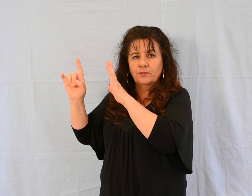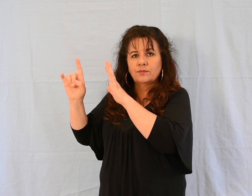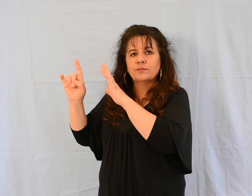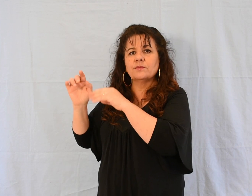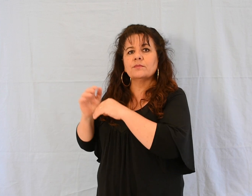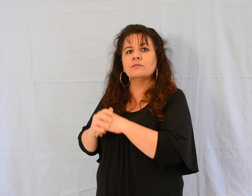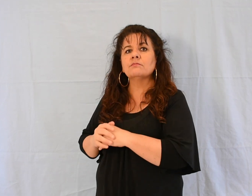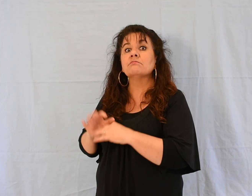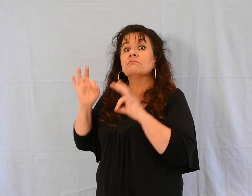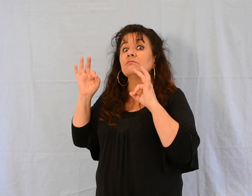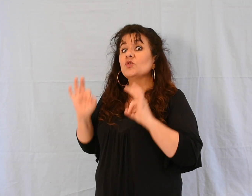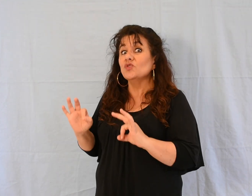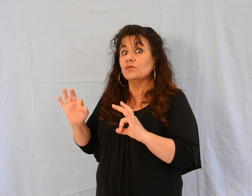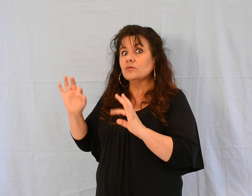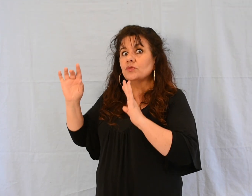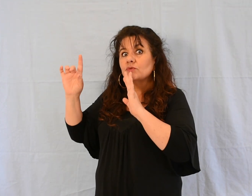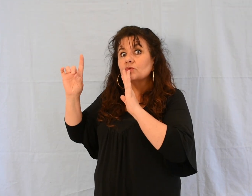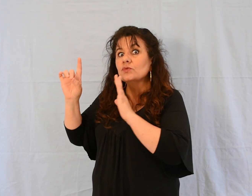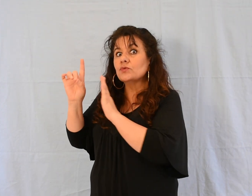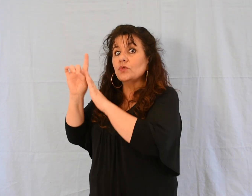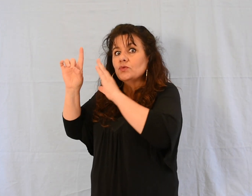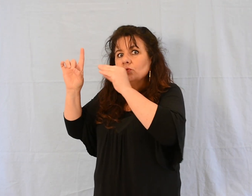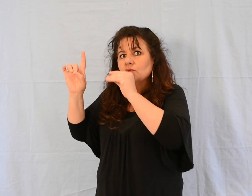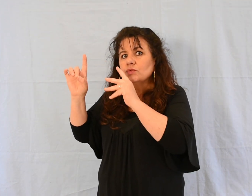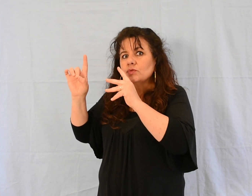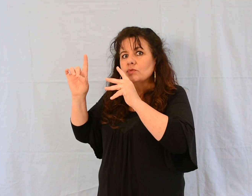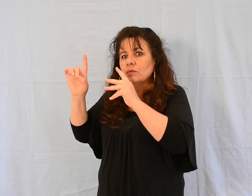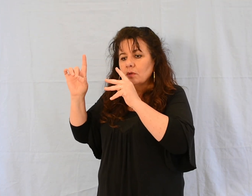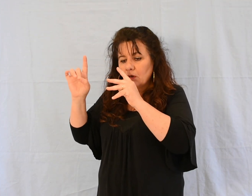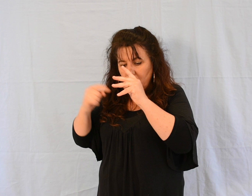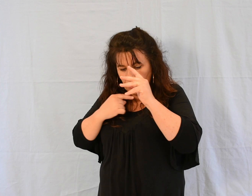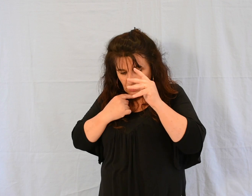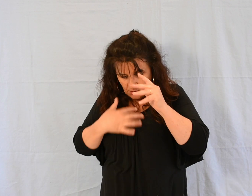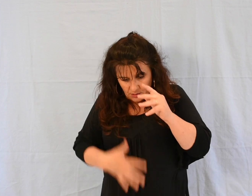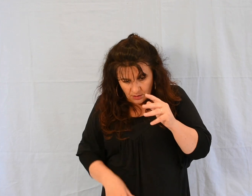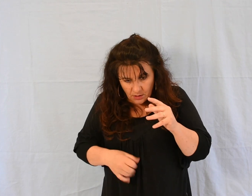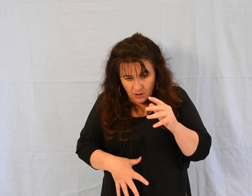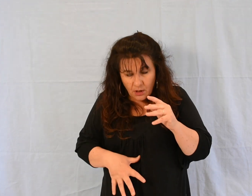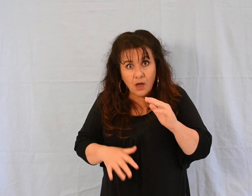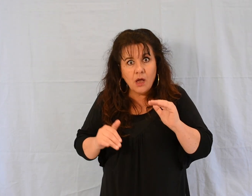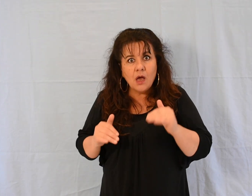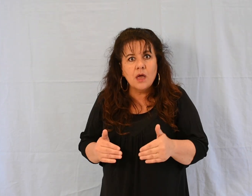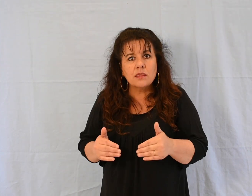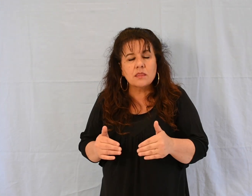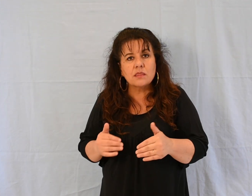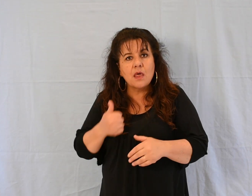A l'instant, l'hémorragie s'arrêta et elle ressentit dans son corps qu'elle était guérie